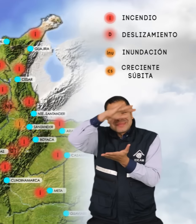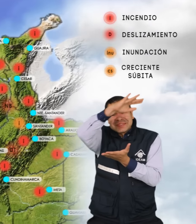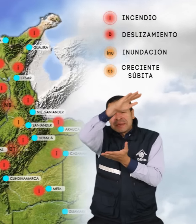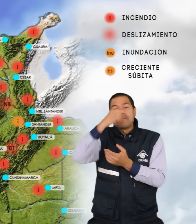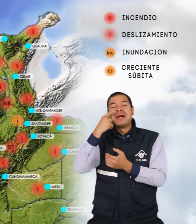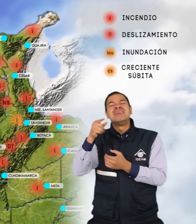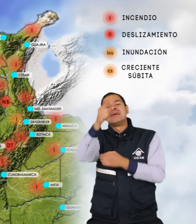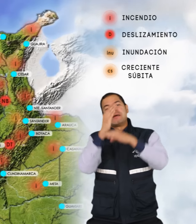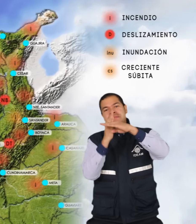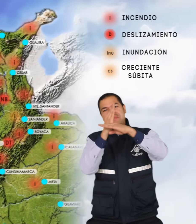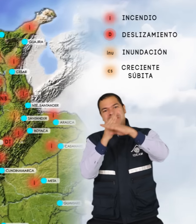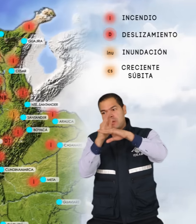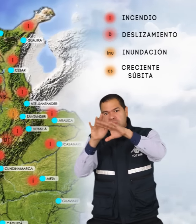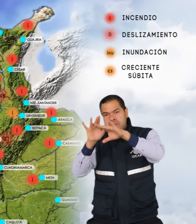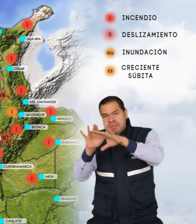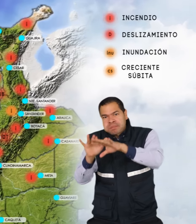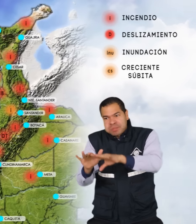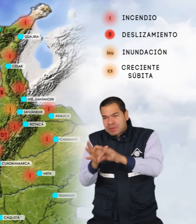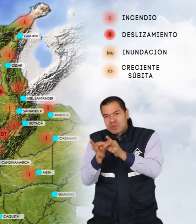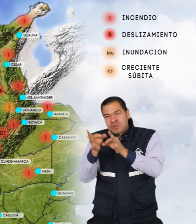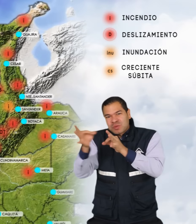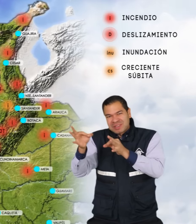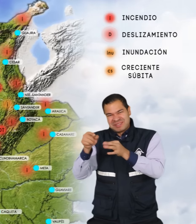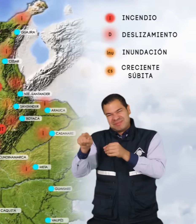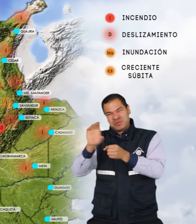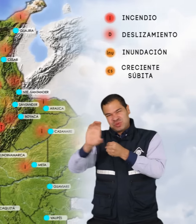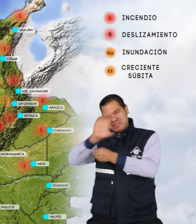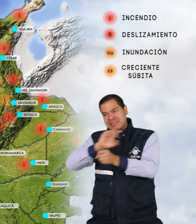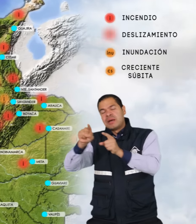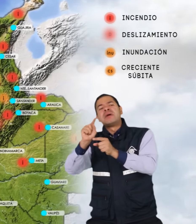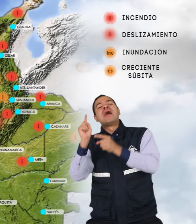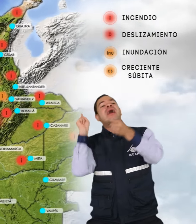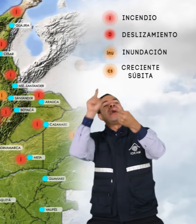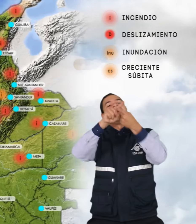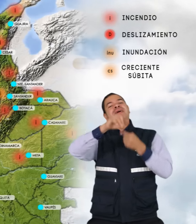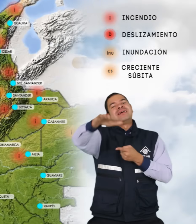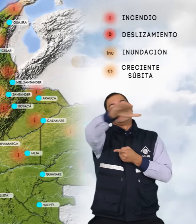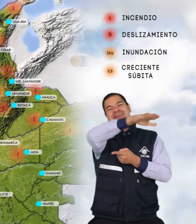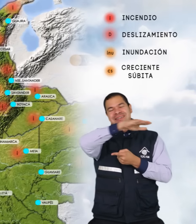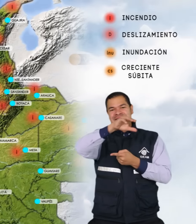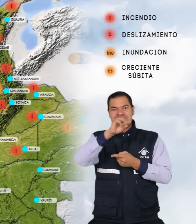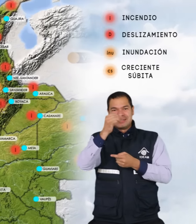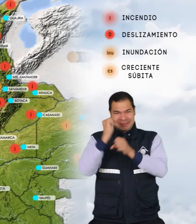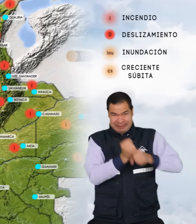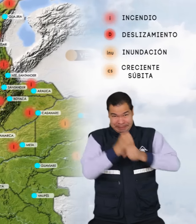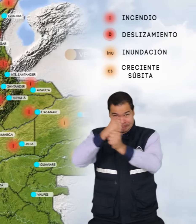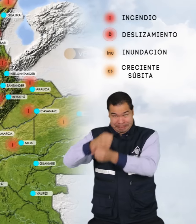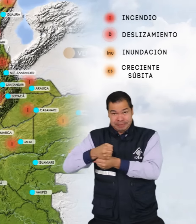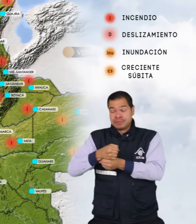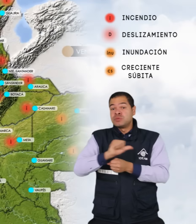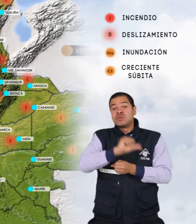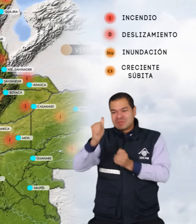en la cuenca media desde puerto salgar cundinamarca hasta el banco magdalena y el río cauca principalmente